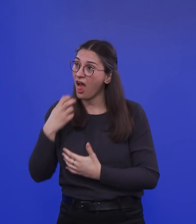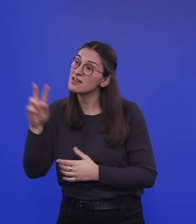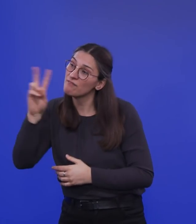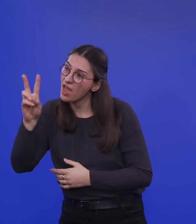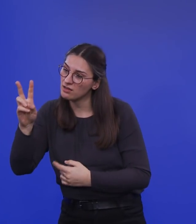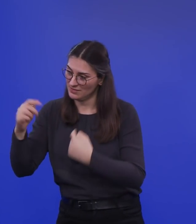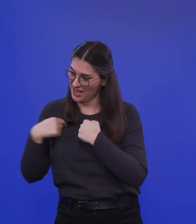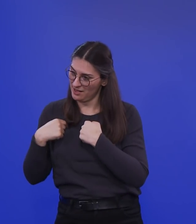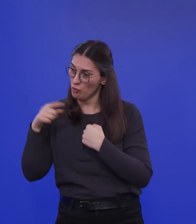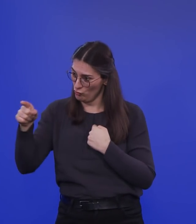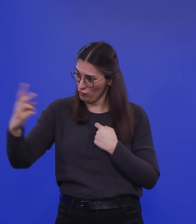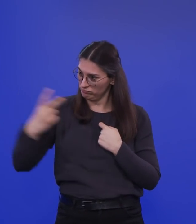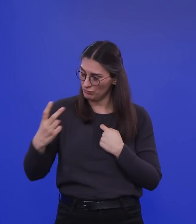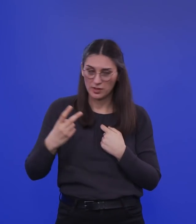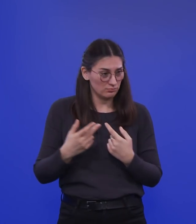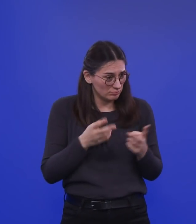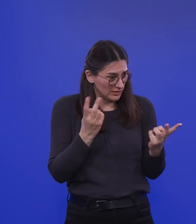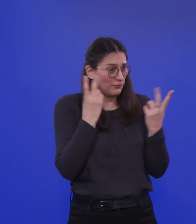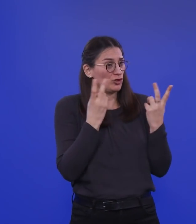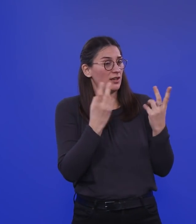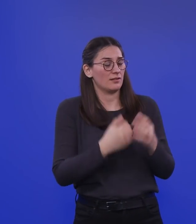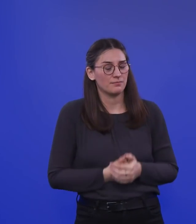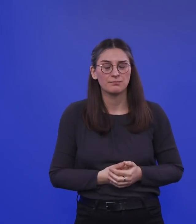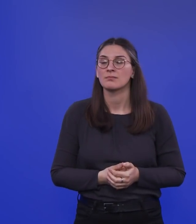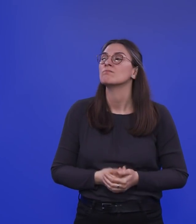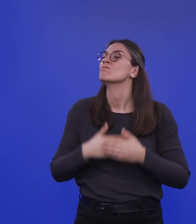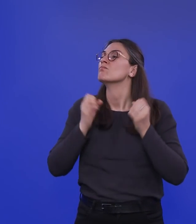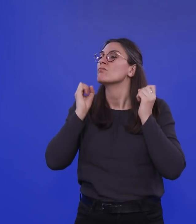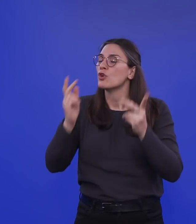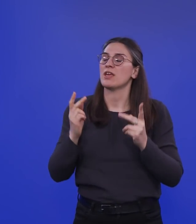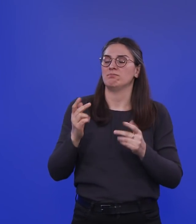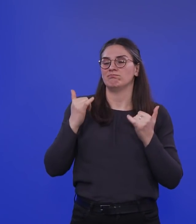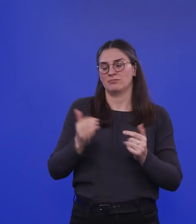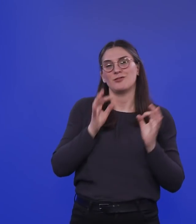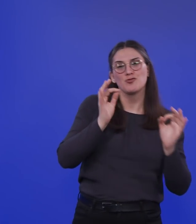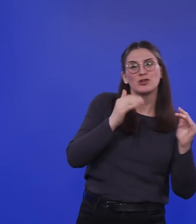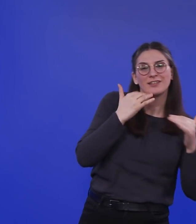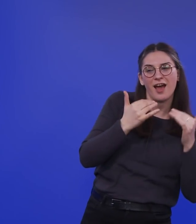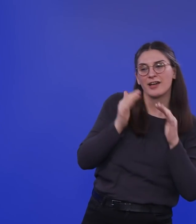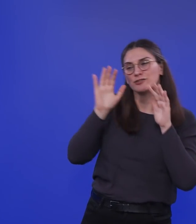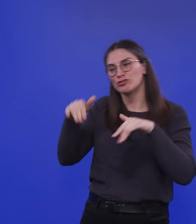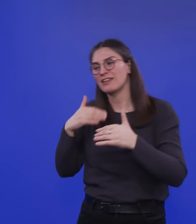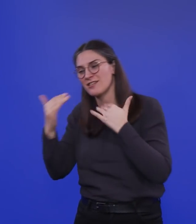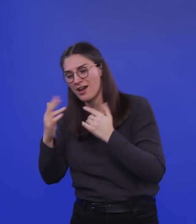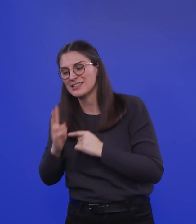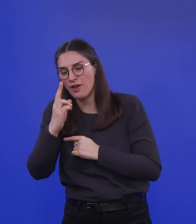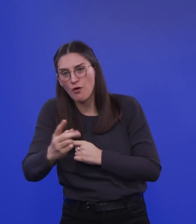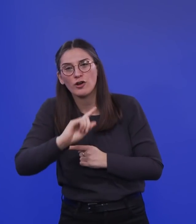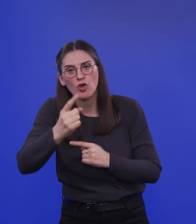ich streng genommen. Ja, sicher, natürlich. Wir sprechen weiter mit guten und schlechten Nachrichten auch in zwei Wochen natürlich wieder. Für